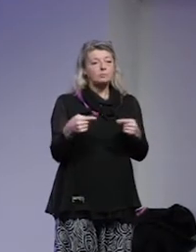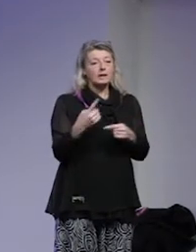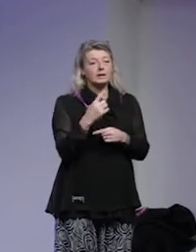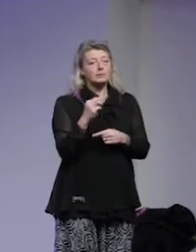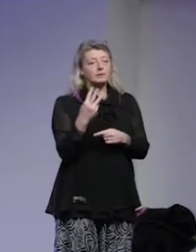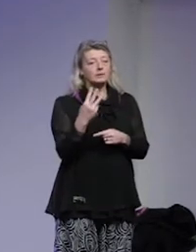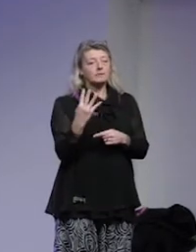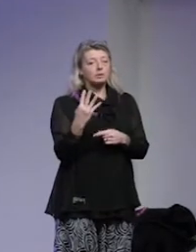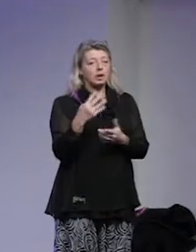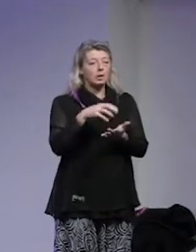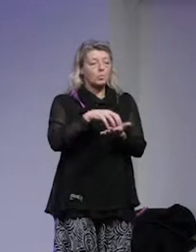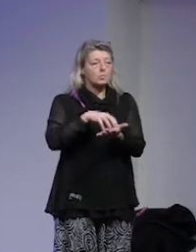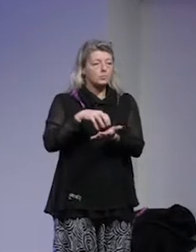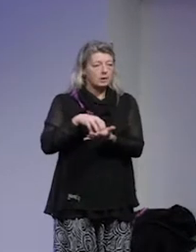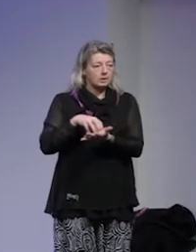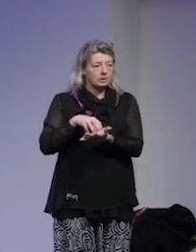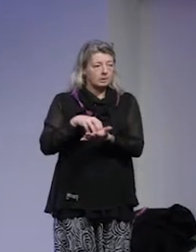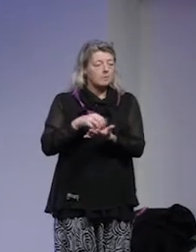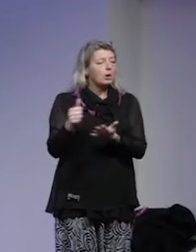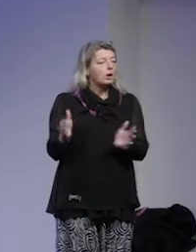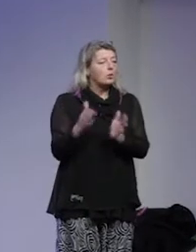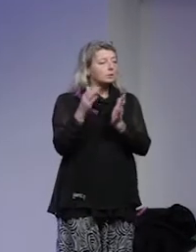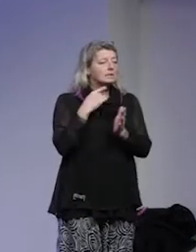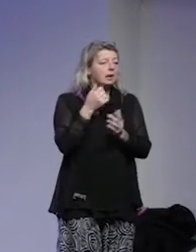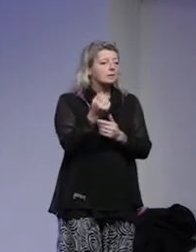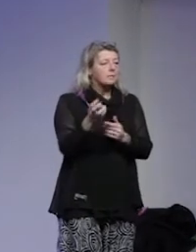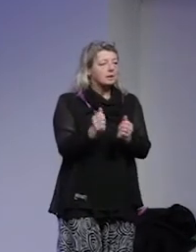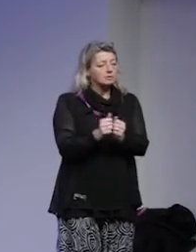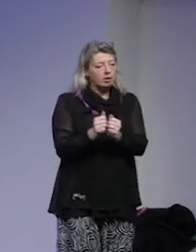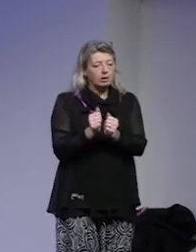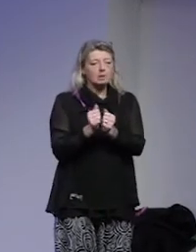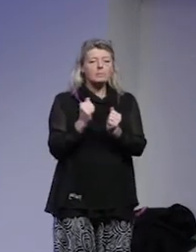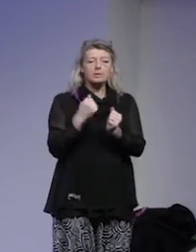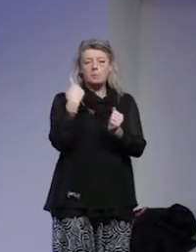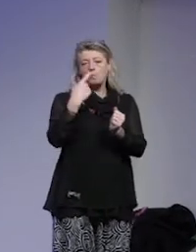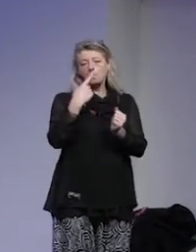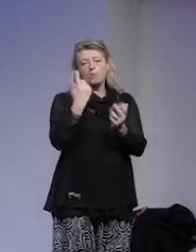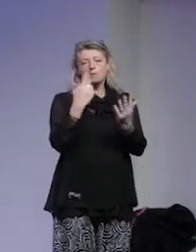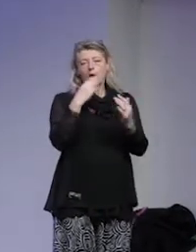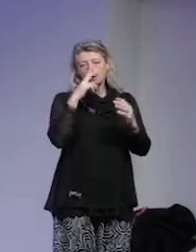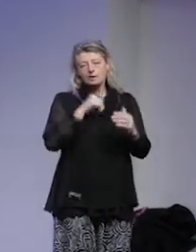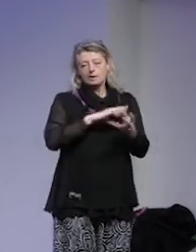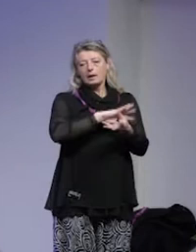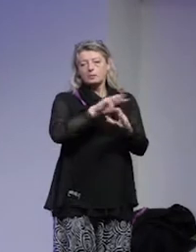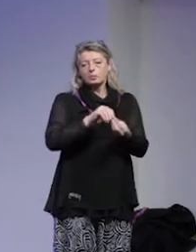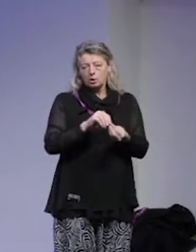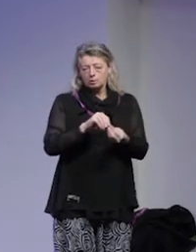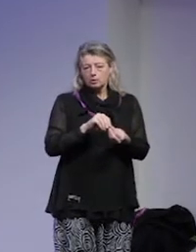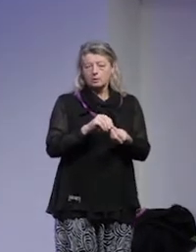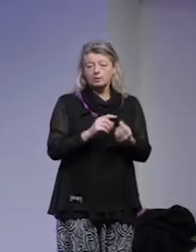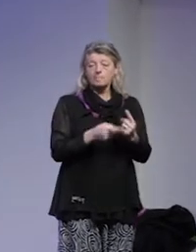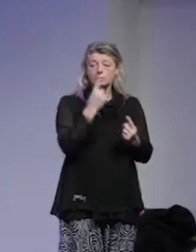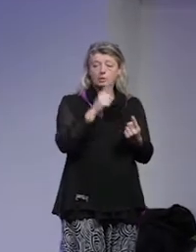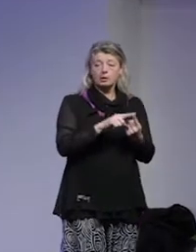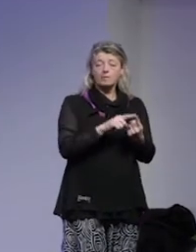134 kommuner. Jag tänkte bara nämna ett par saker som är de huvudsakliga resultaten i den studien. Det första är att